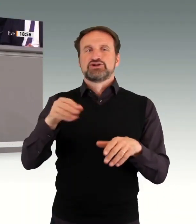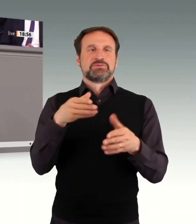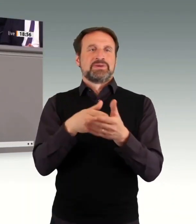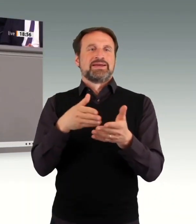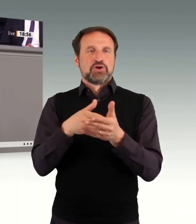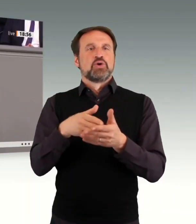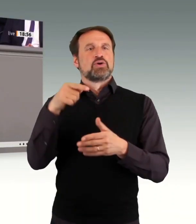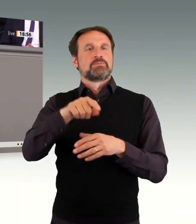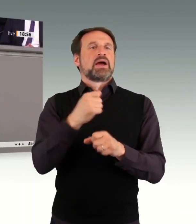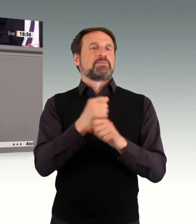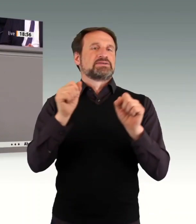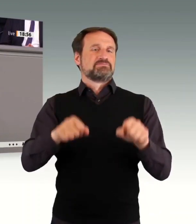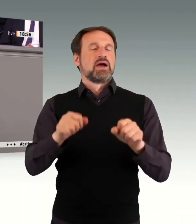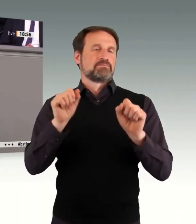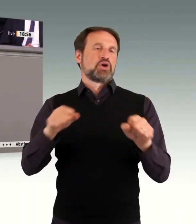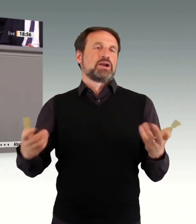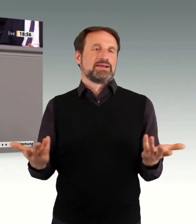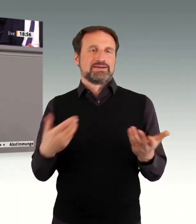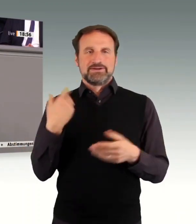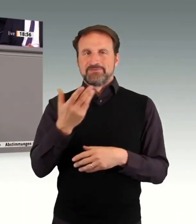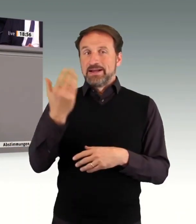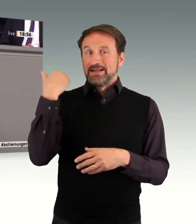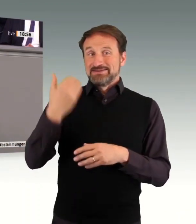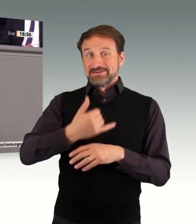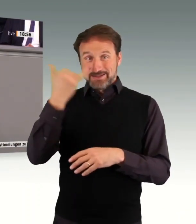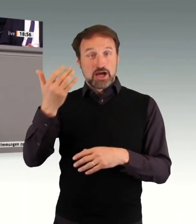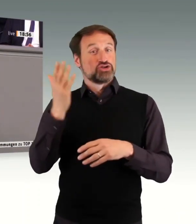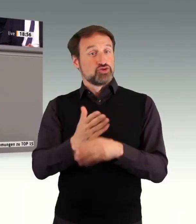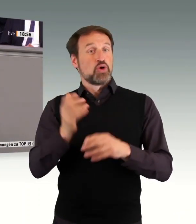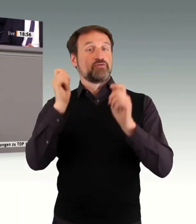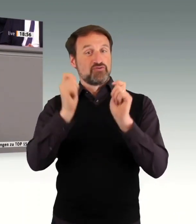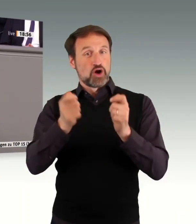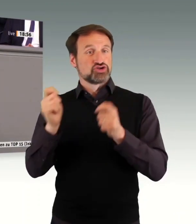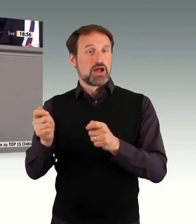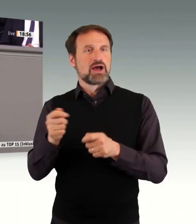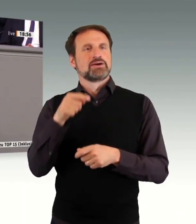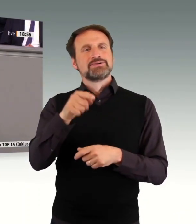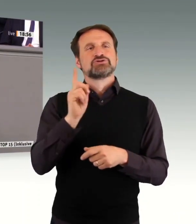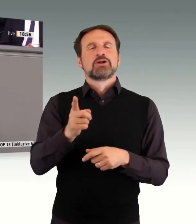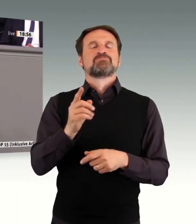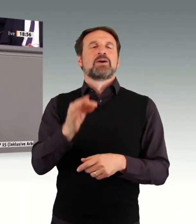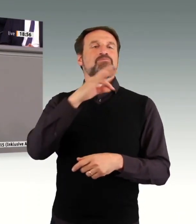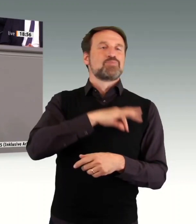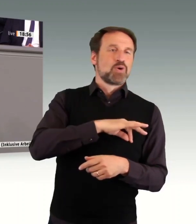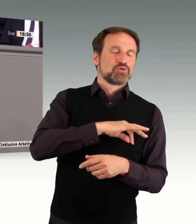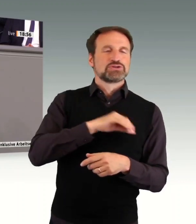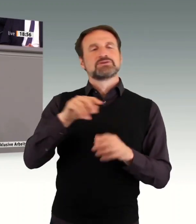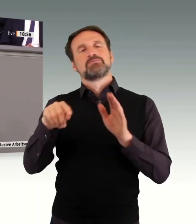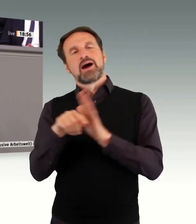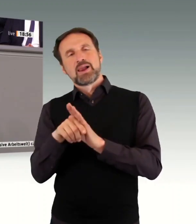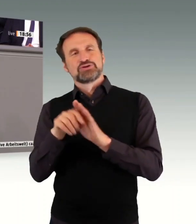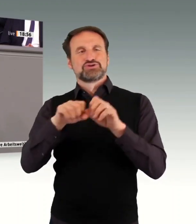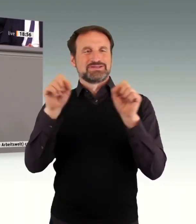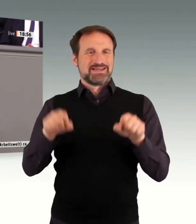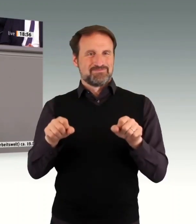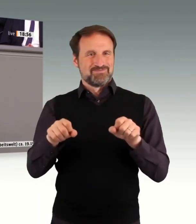der begrenzte Erfolg bei der Ausgleichsabgabe, also der Strafteil dieses Unterfangens. Nur jedes vierte Unternehmen, das